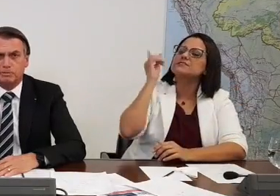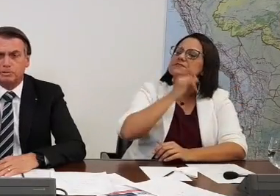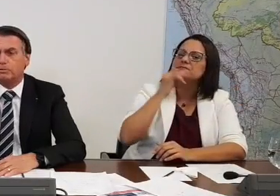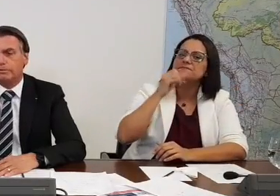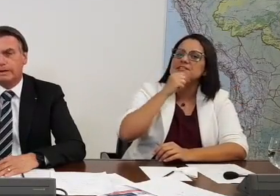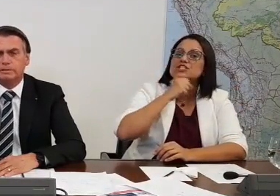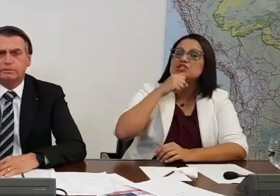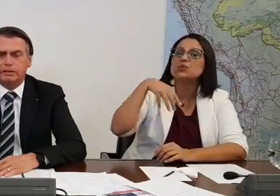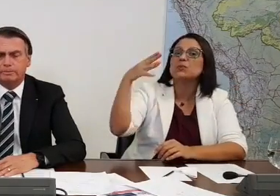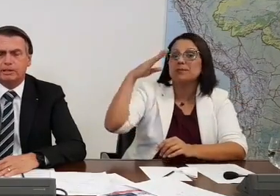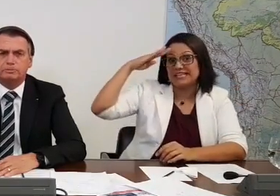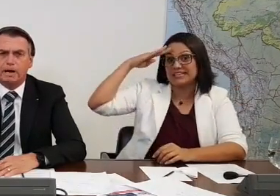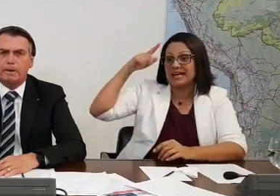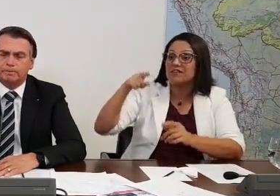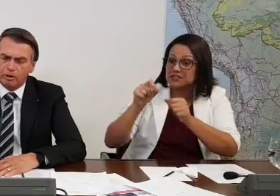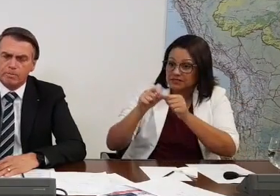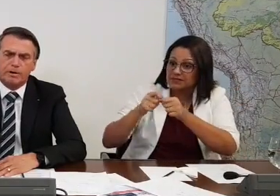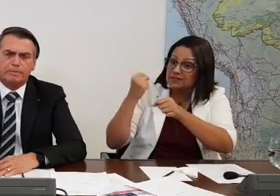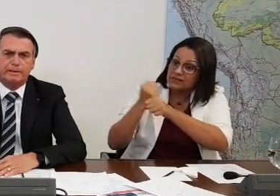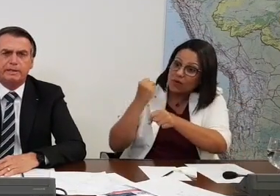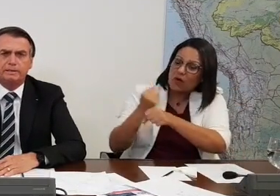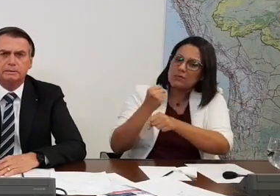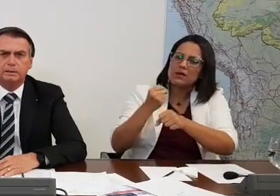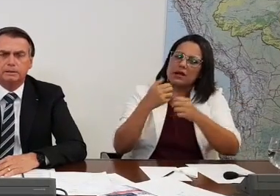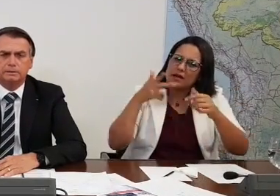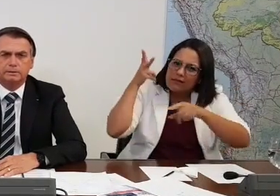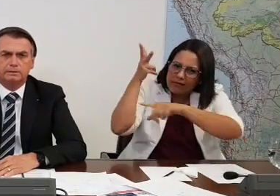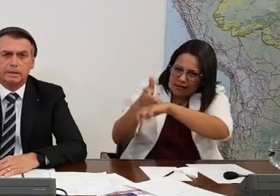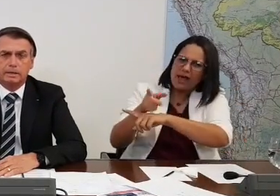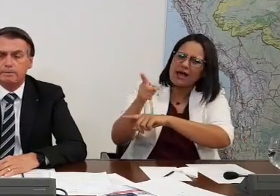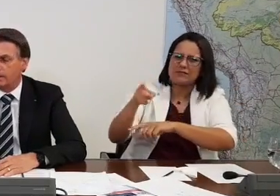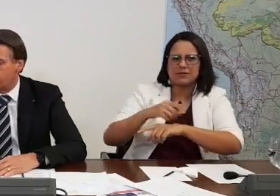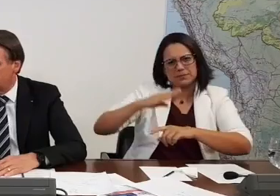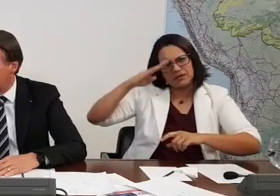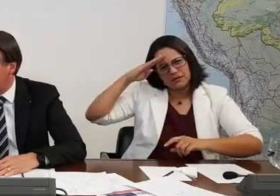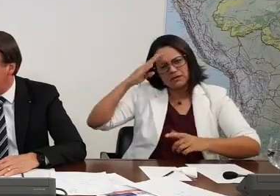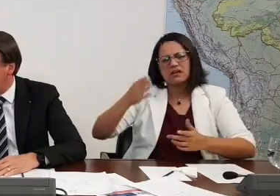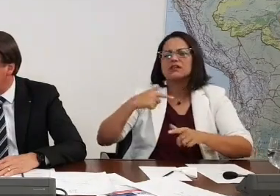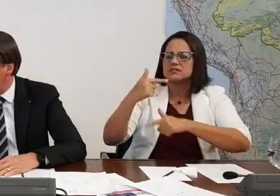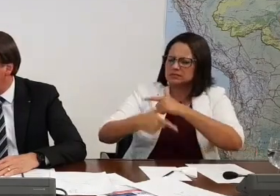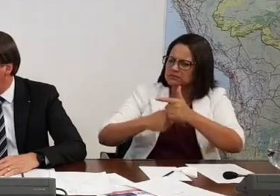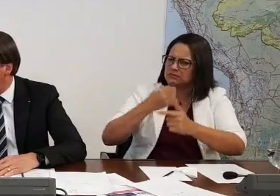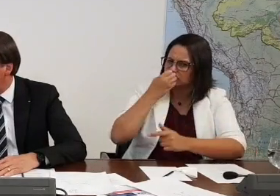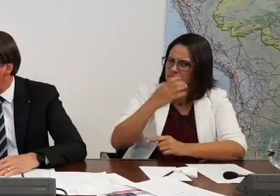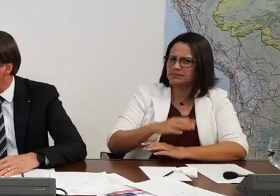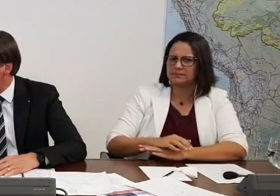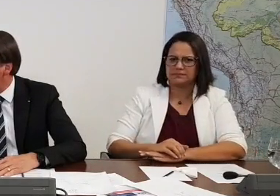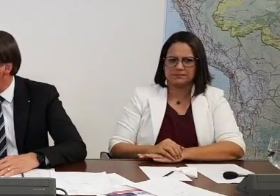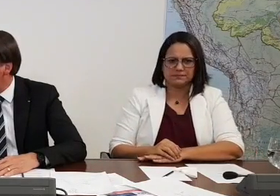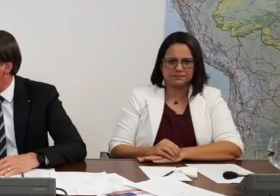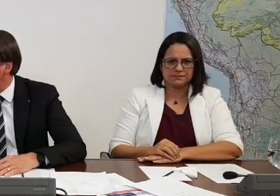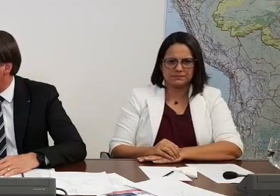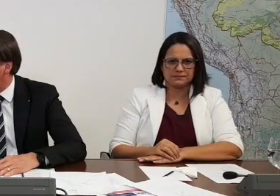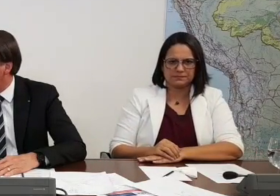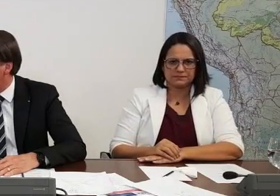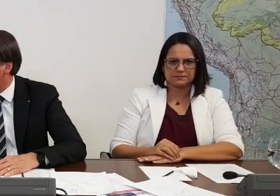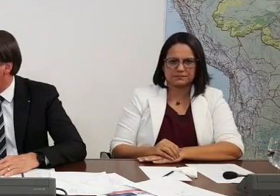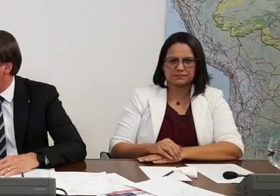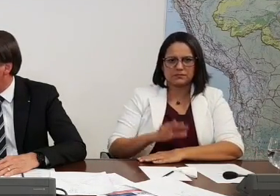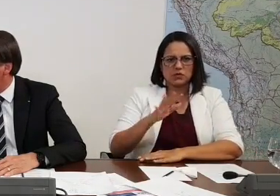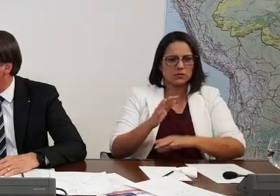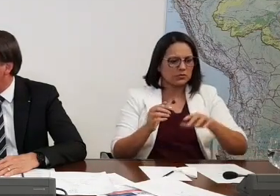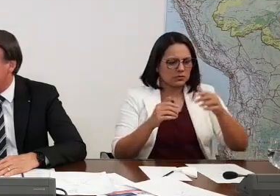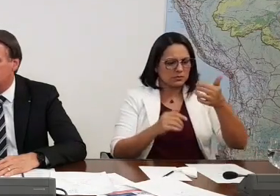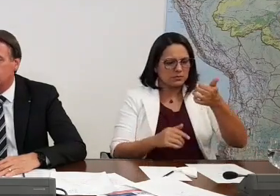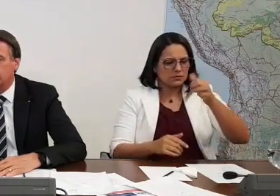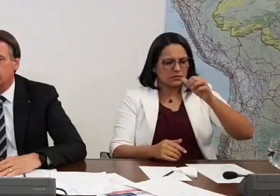bater um papo contigo? Conversa com ele, bate o papo, dá um moral para ele. Tá certo? Porque, se eu não me engano, começou nos anos 70 essa obra, né?